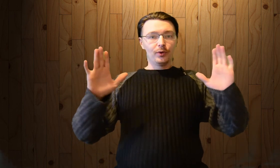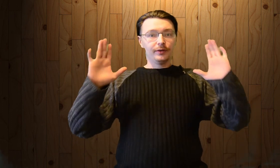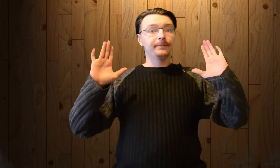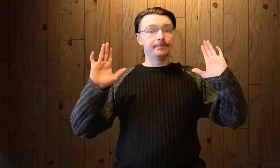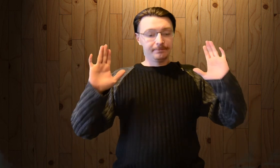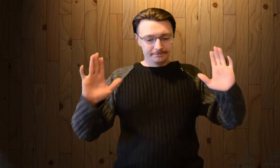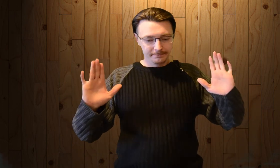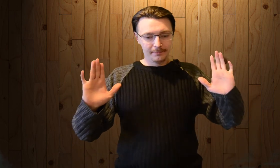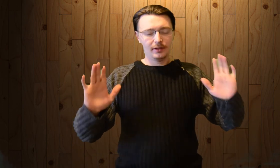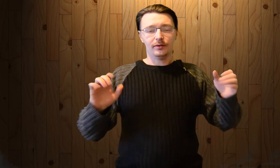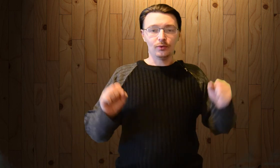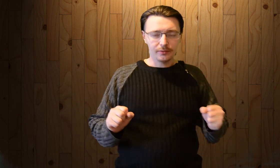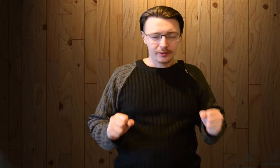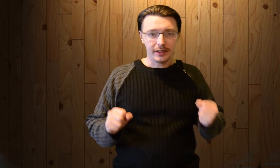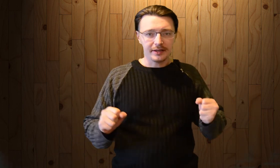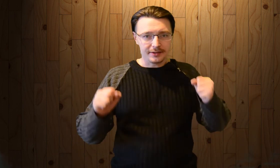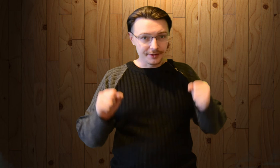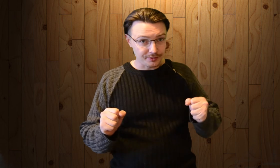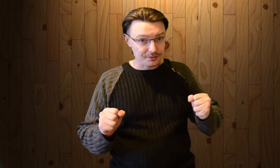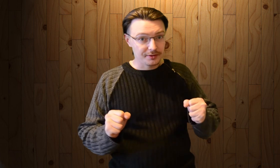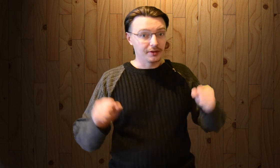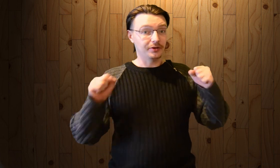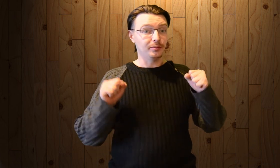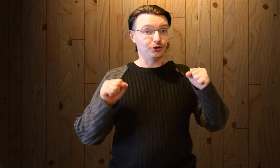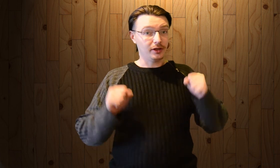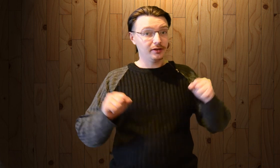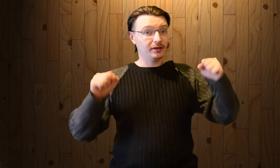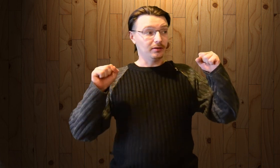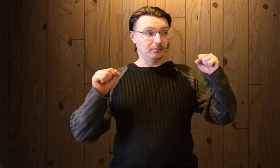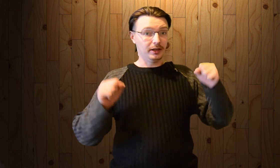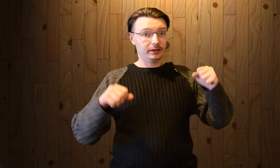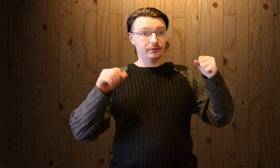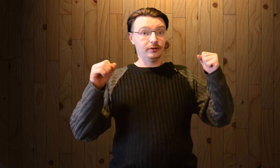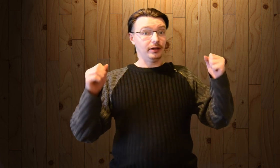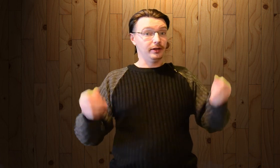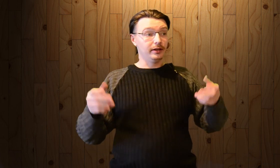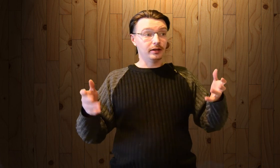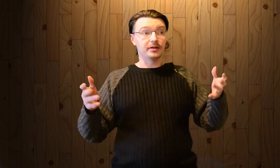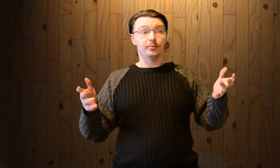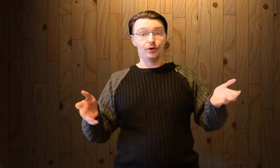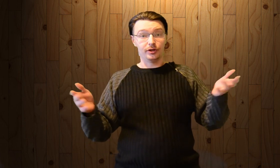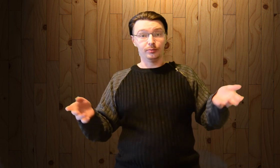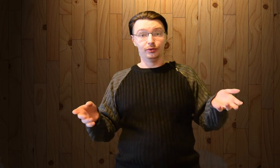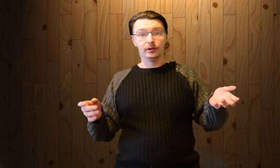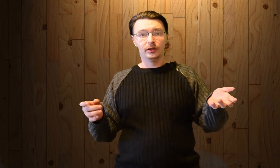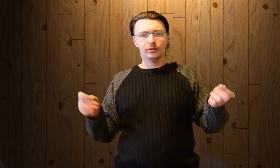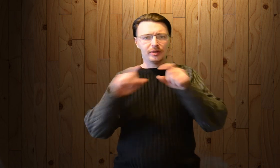ему... Ну, я сдерживаюсь. Я обещал, матов на канале, как говорится, больше не будет. Только